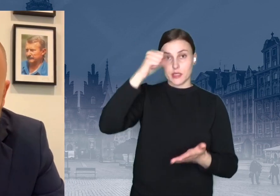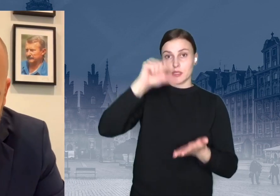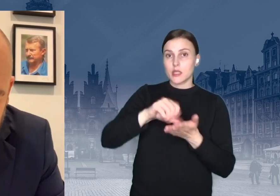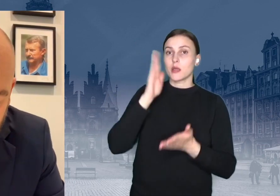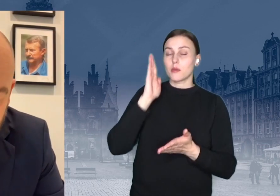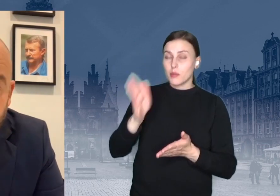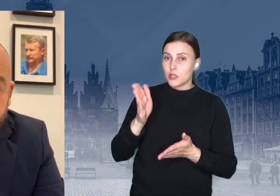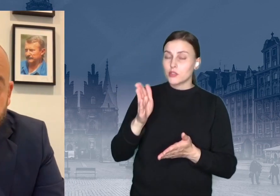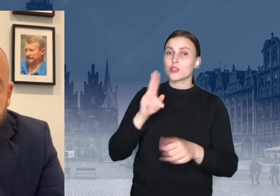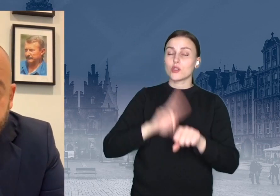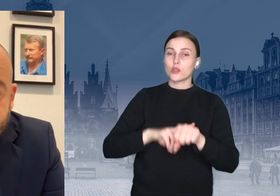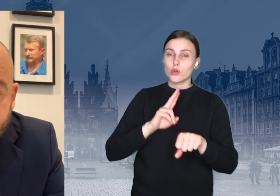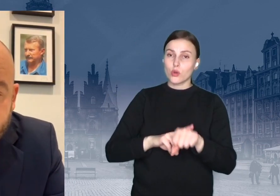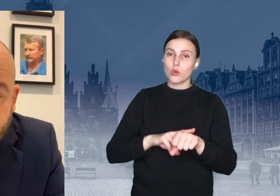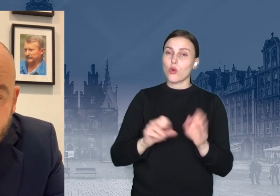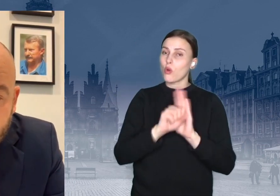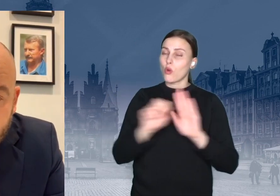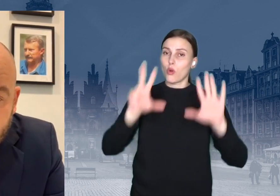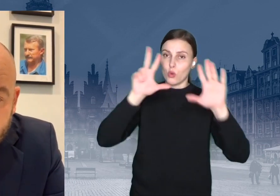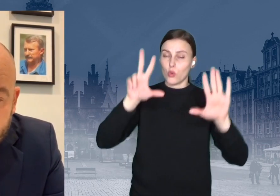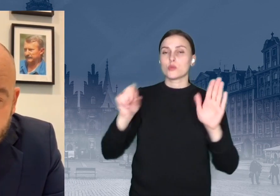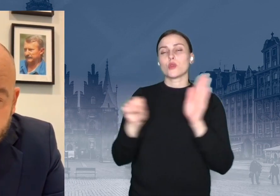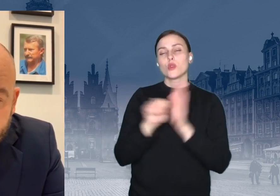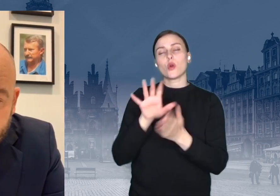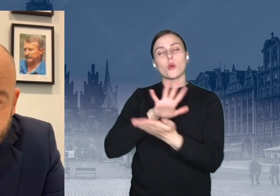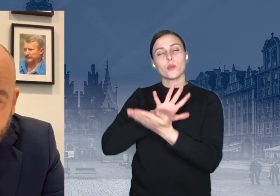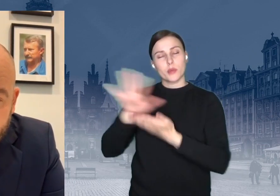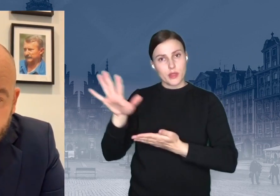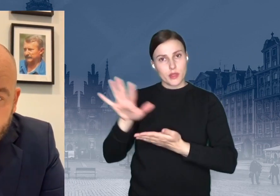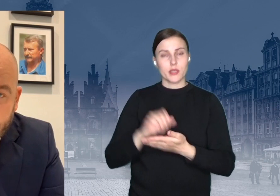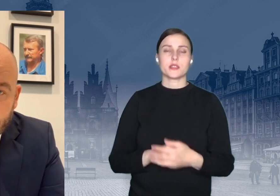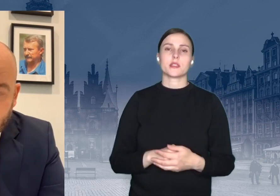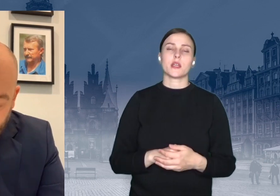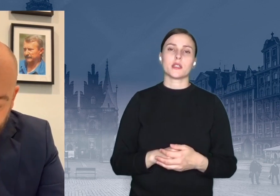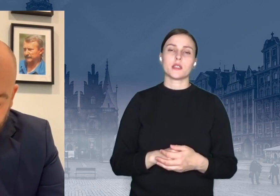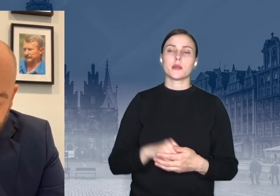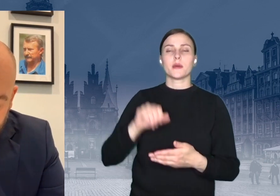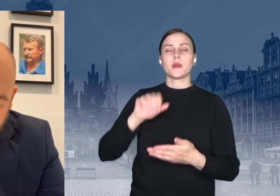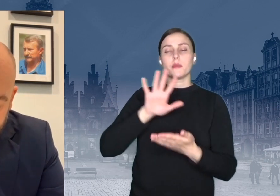od 8 do 15.15.